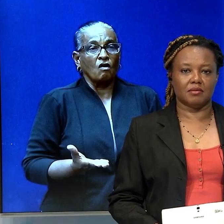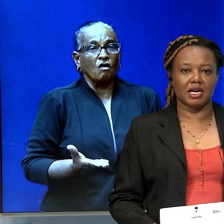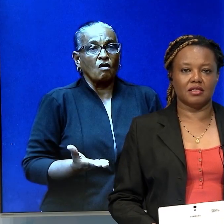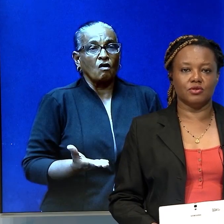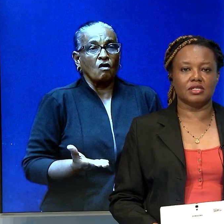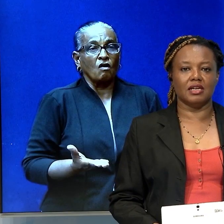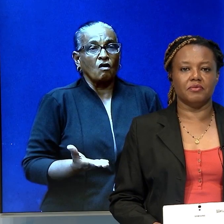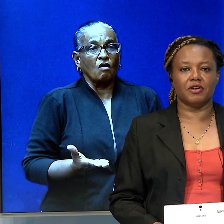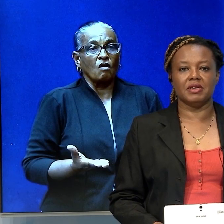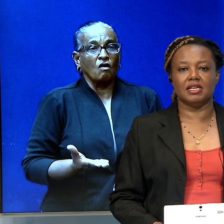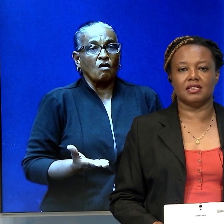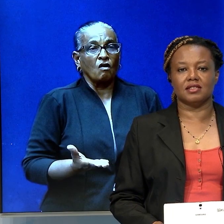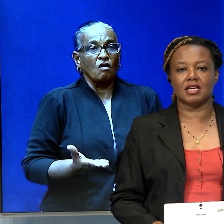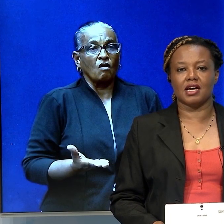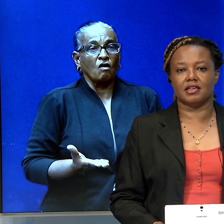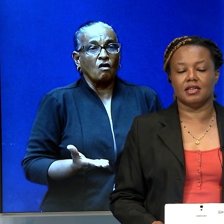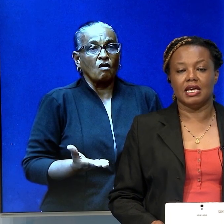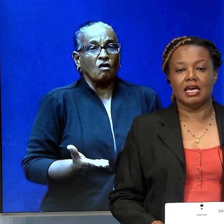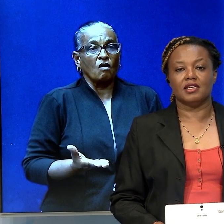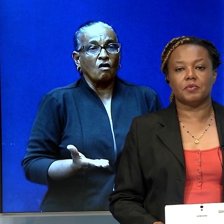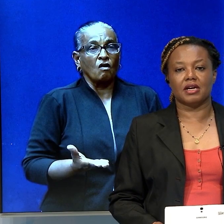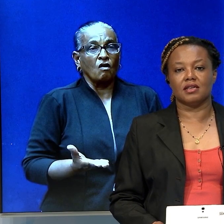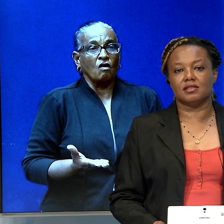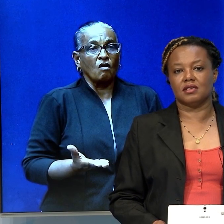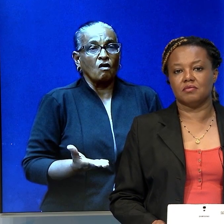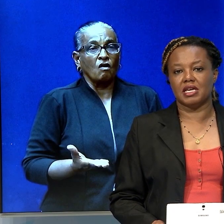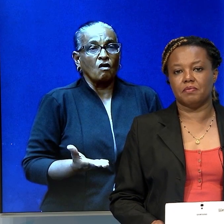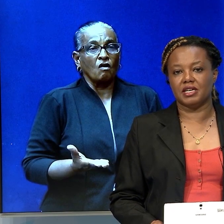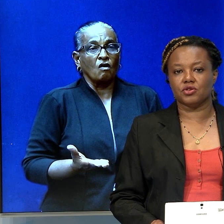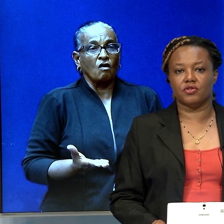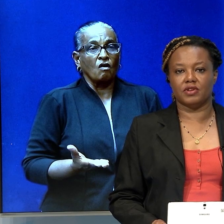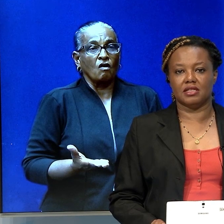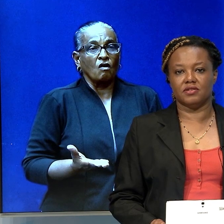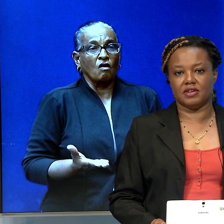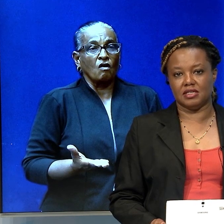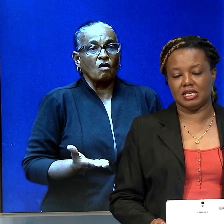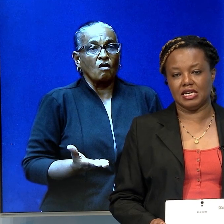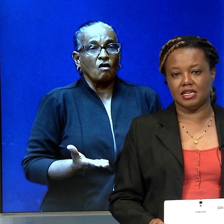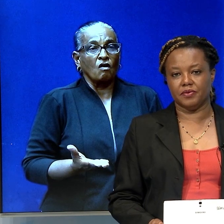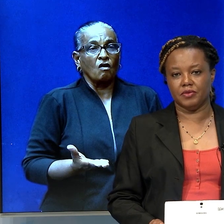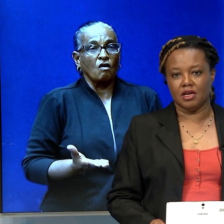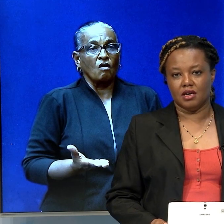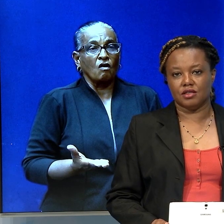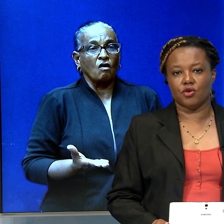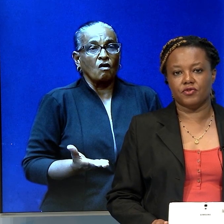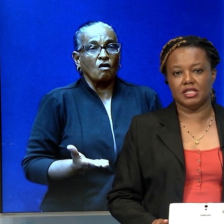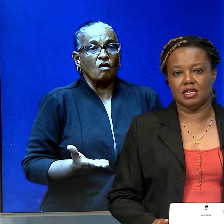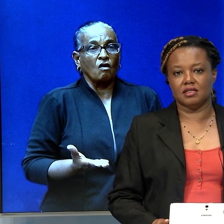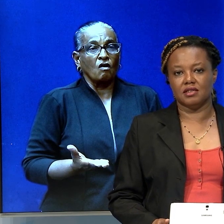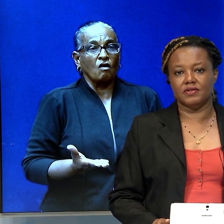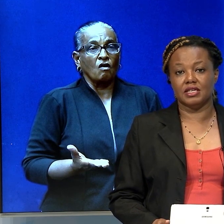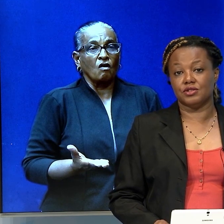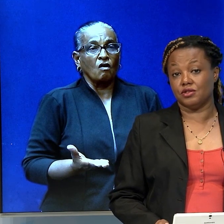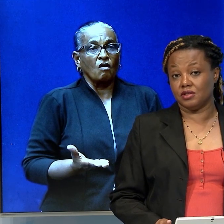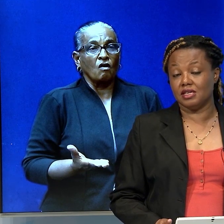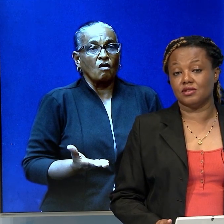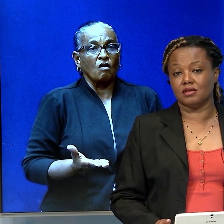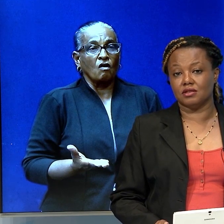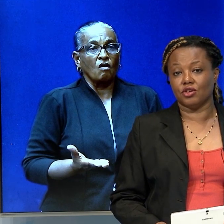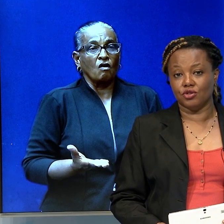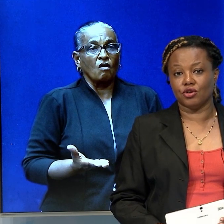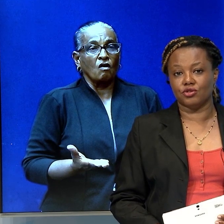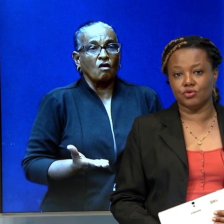Minister Maik Noorsalim van Binnenlandse Zaken. Hij sprak gisteren bij de persconferentie van de regering. Het COVID-19 virus